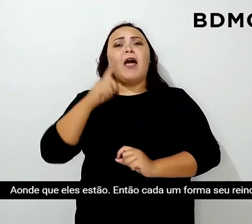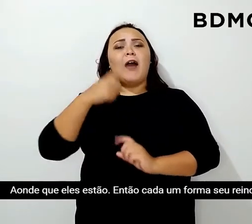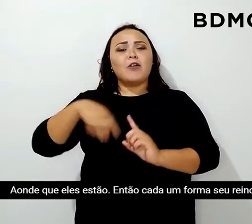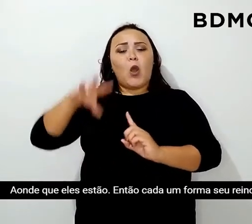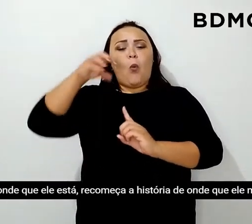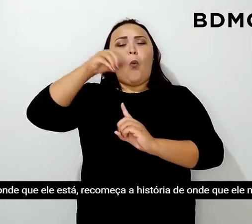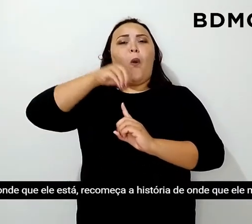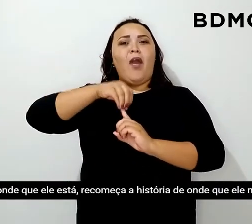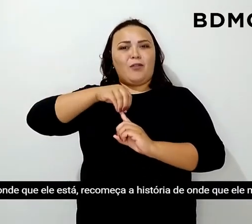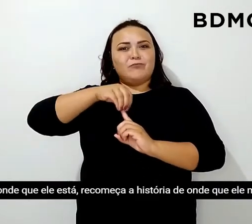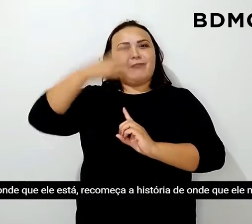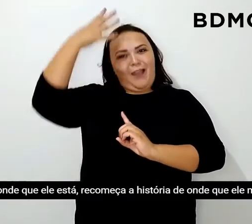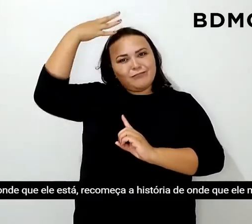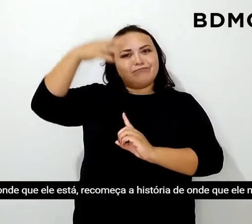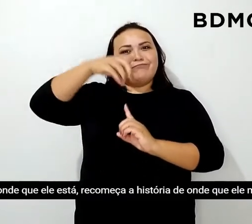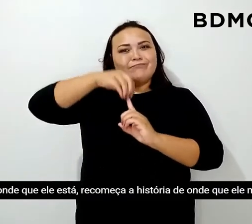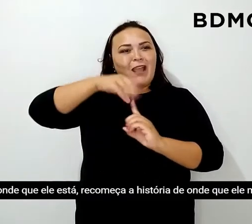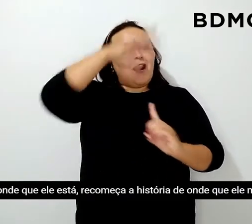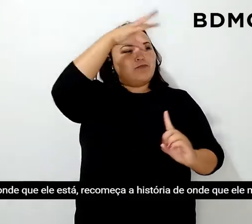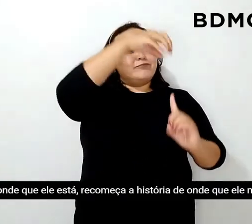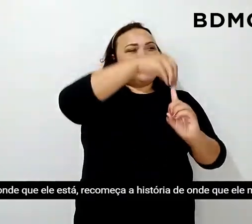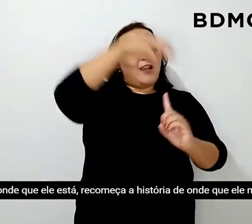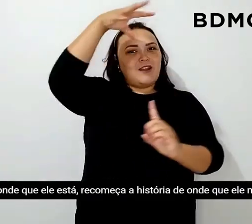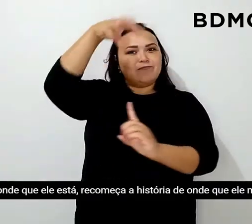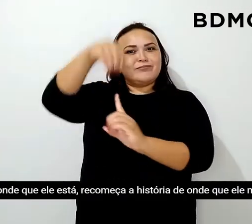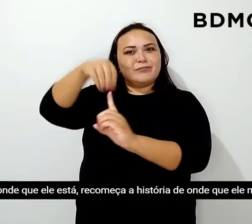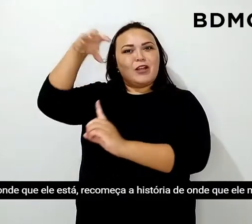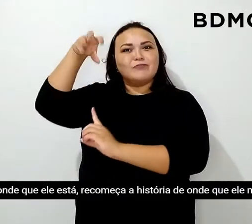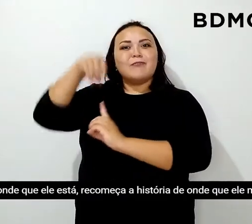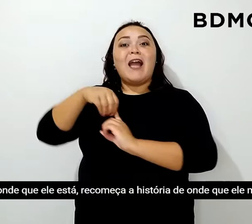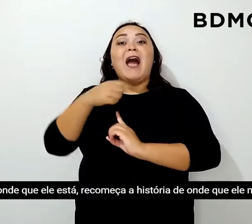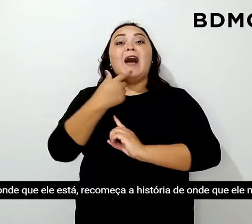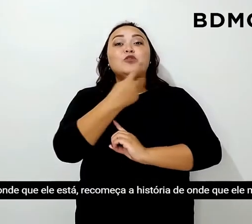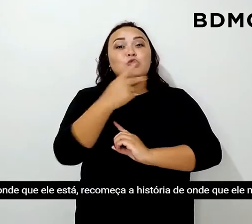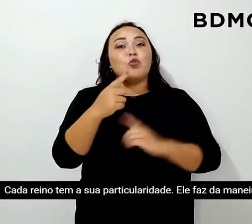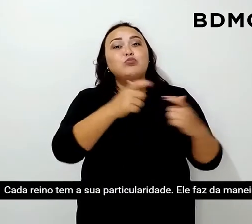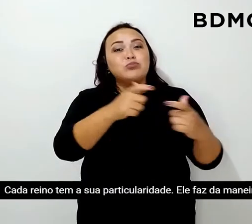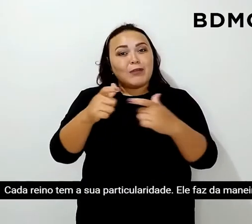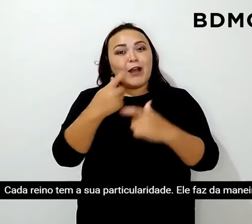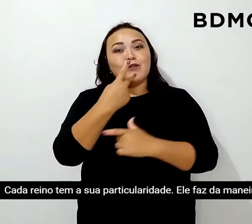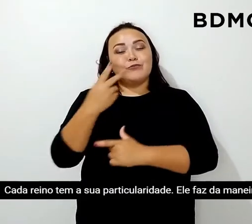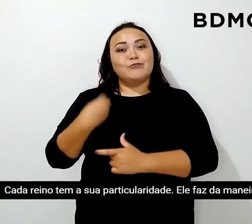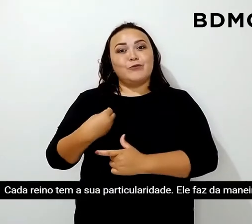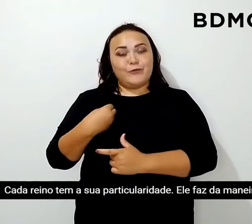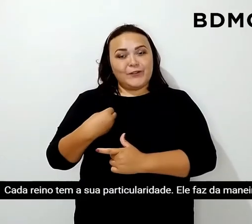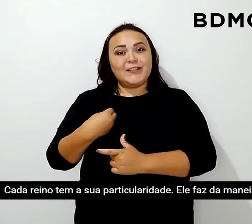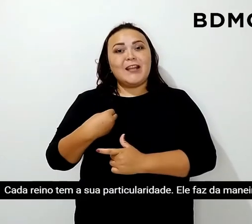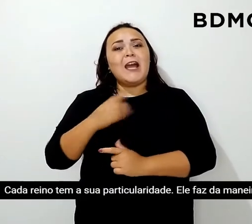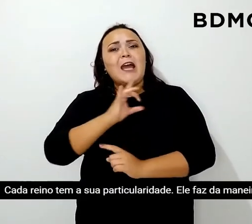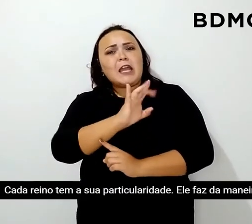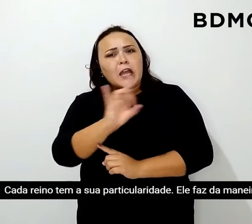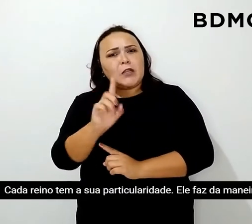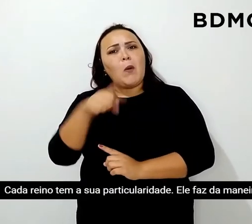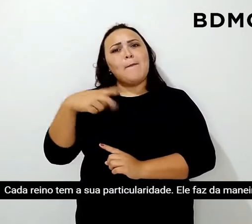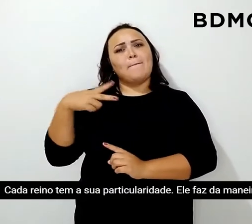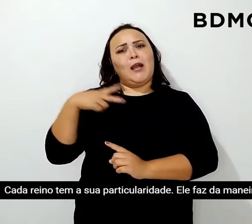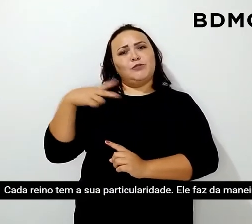seu reino aonde que ele está, recomeça a história de onde que ele mora. Cada reino tem a sua